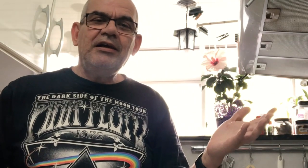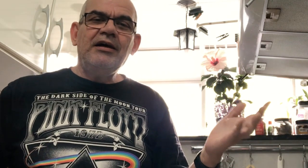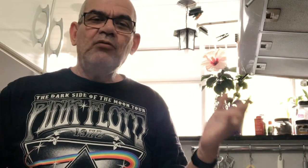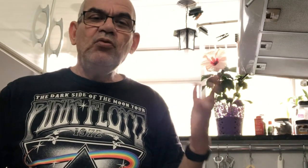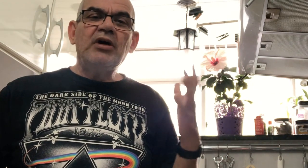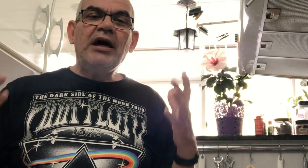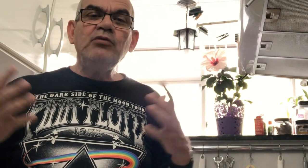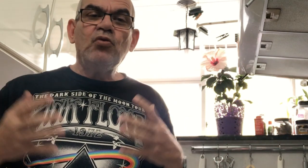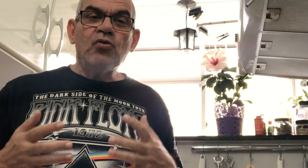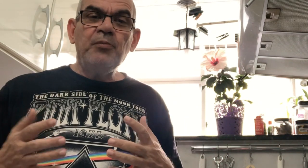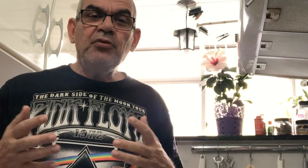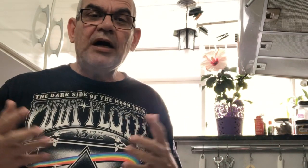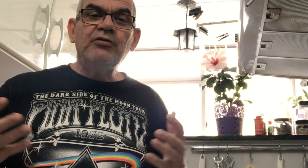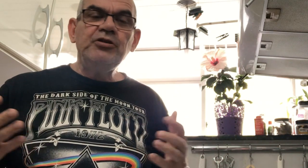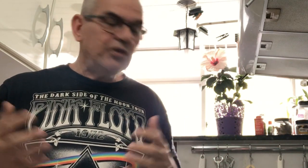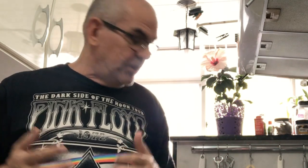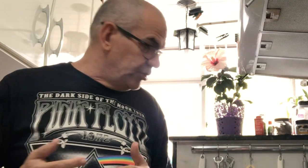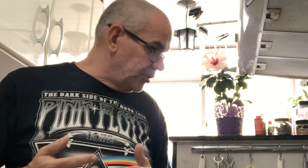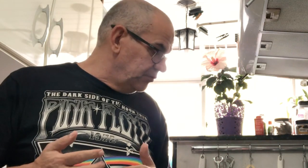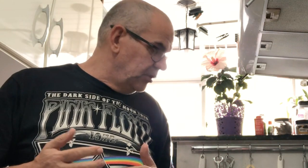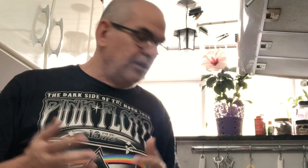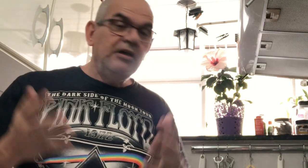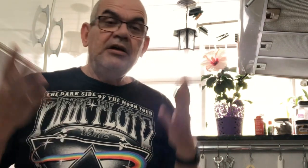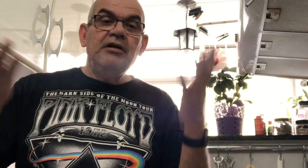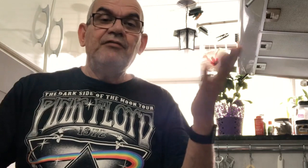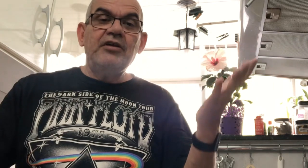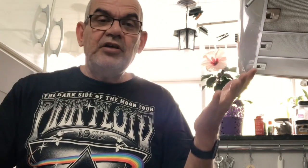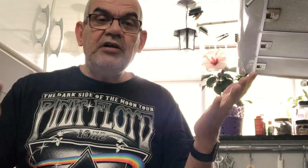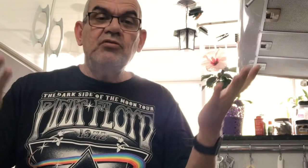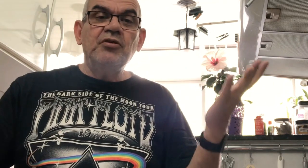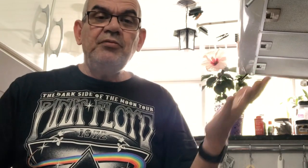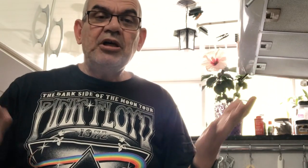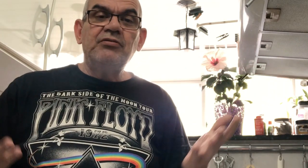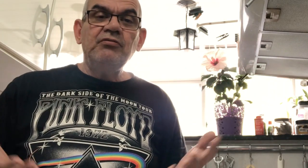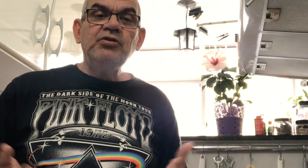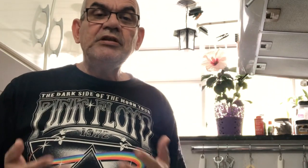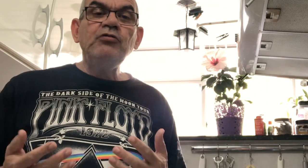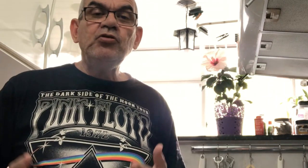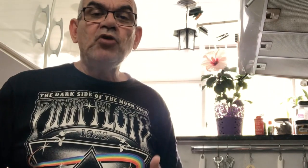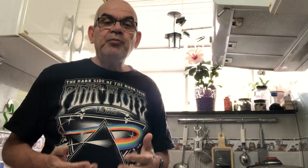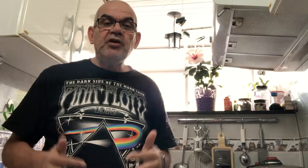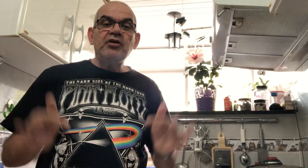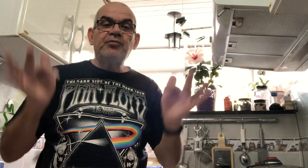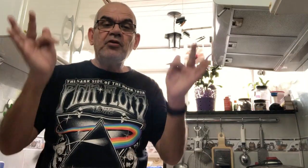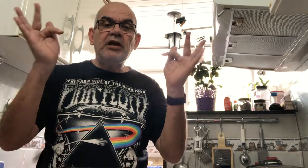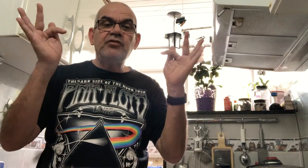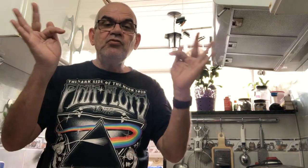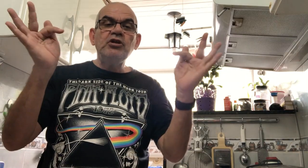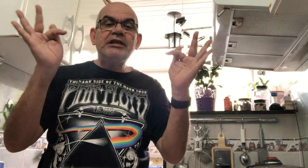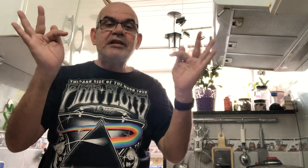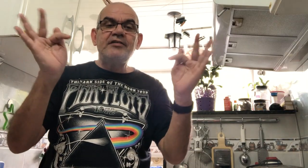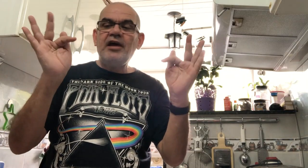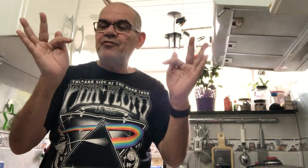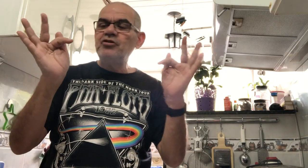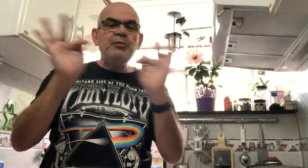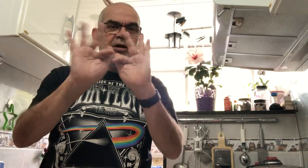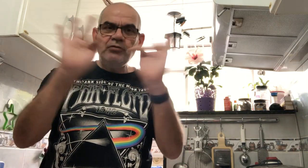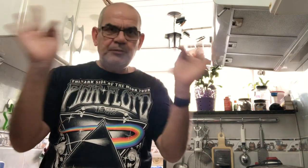É o lugar do corpo aonde vocês vão fazer o movimento. O sinal de dor, por exemplo, olha, são duas letras F, não me perguntei